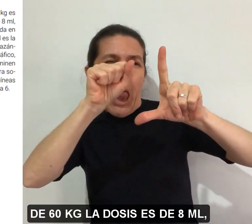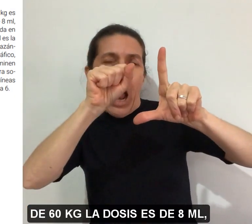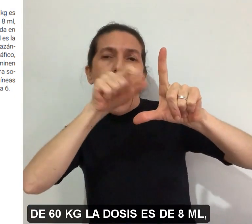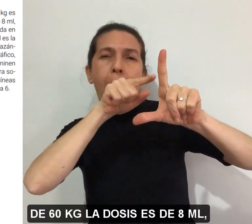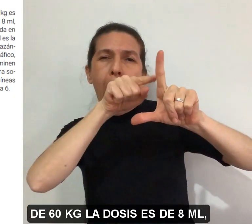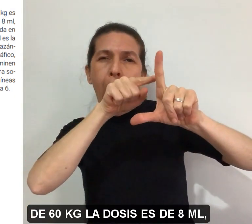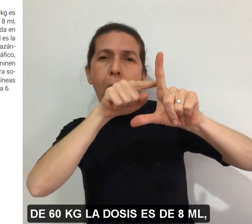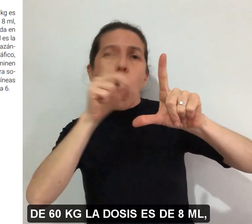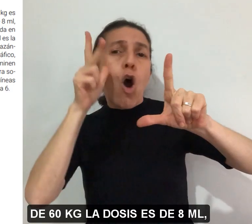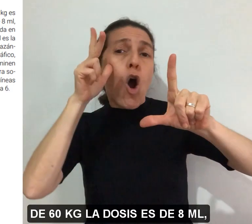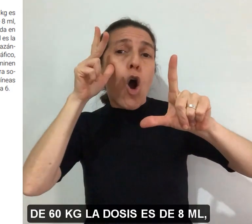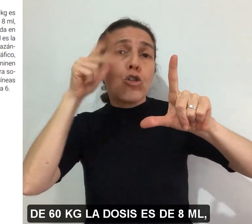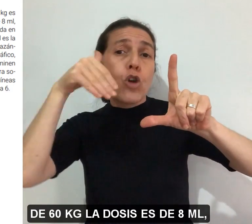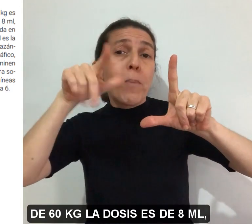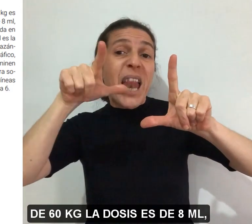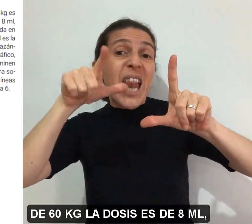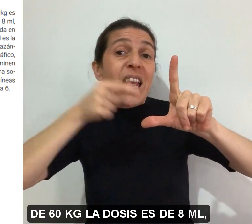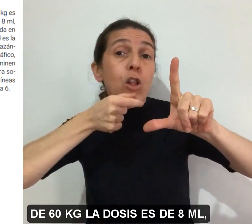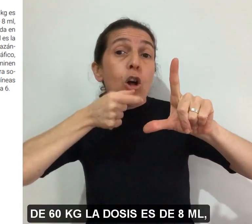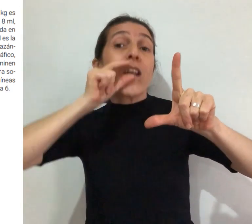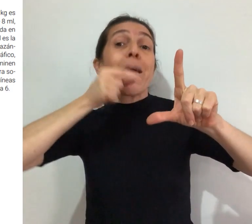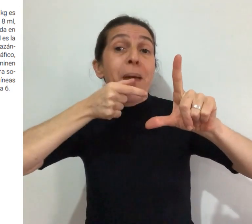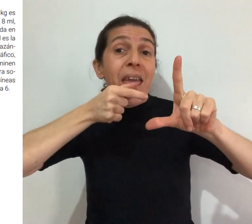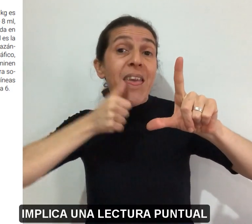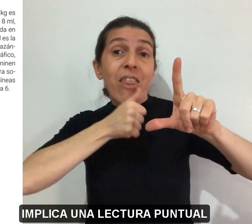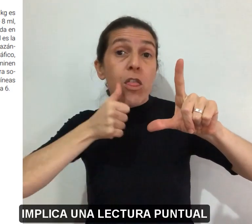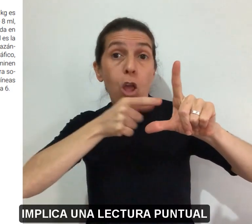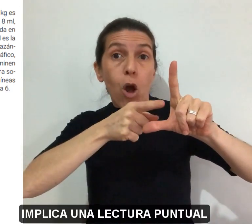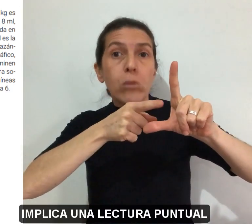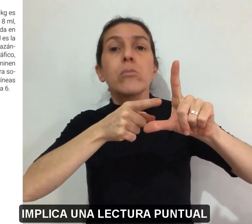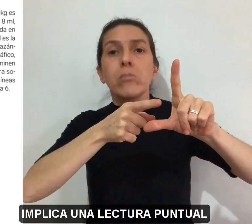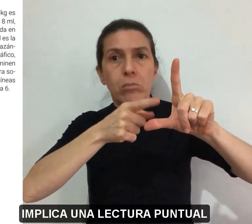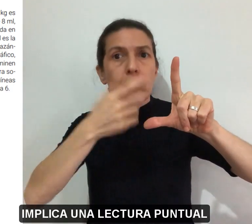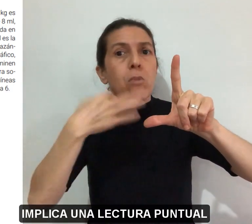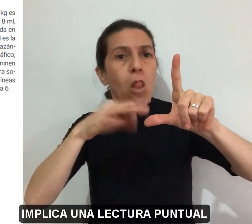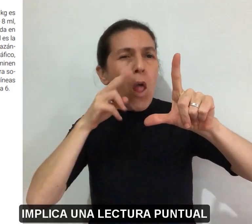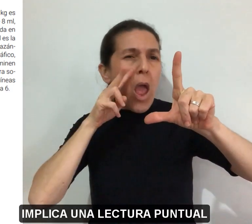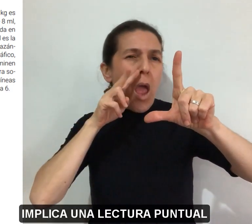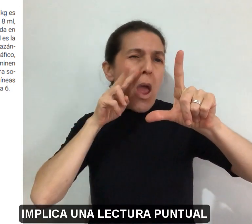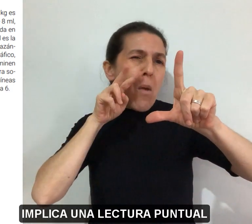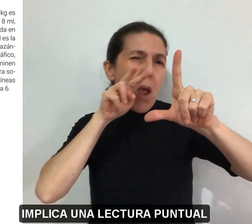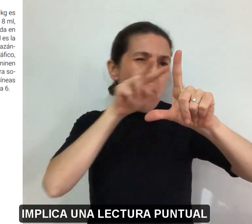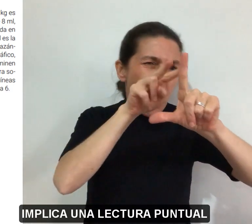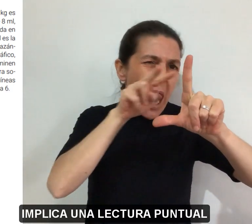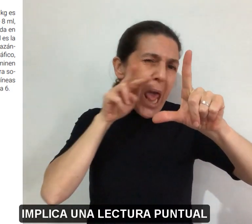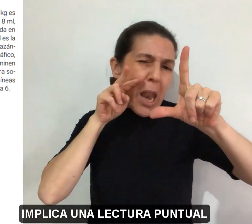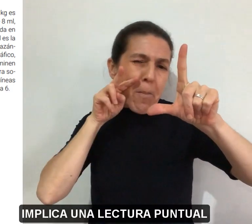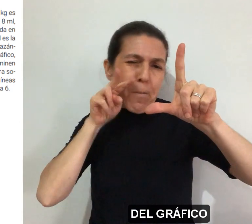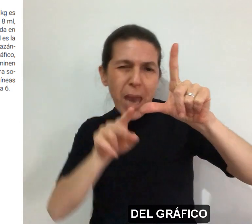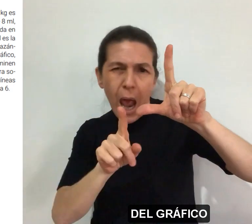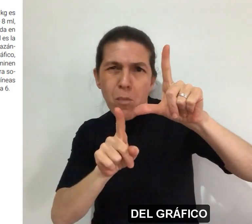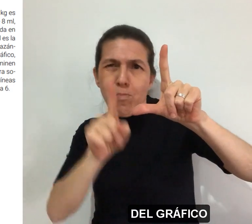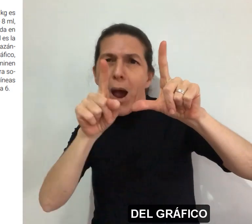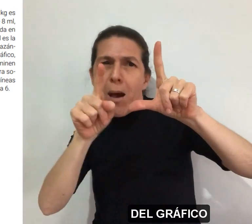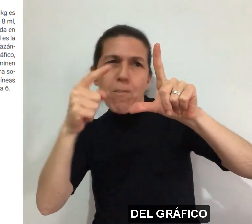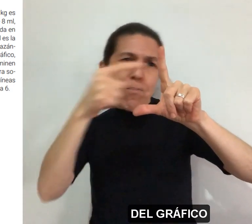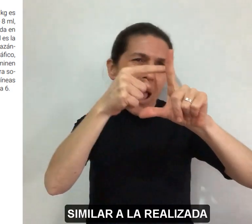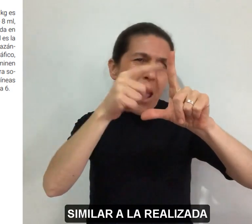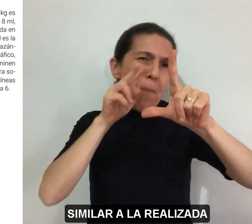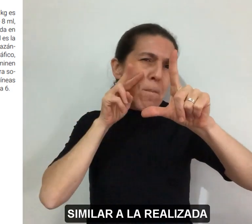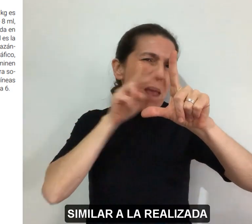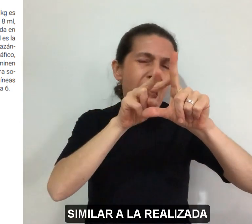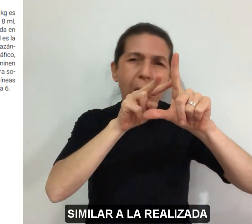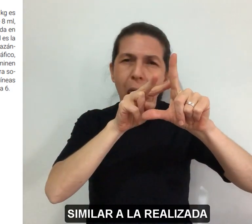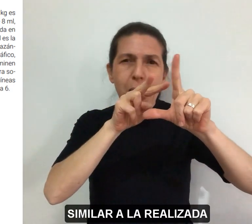es de 8 mililitros implica una lectura puntual del gráfico